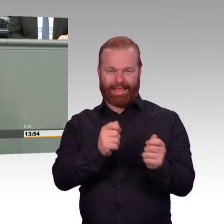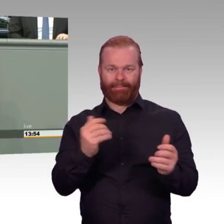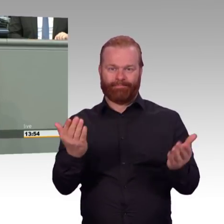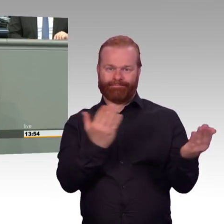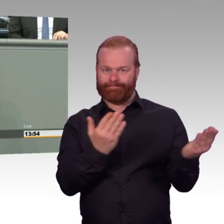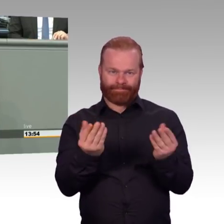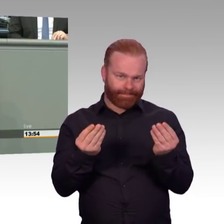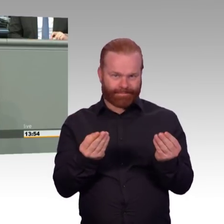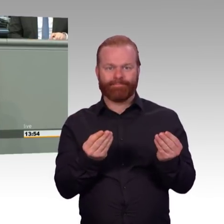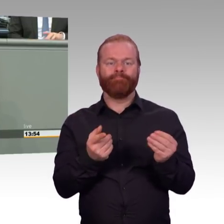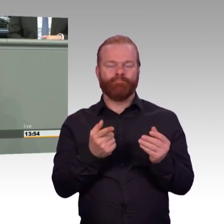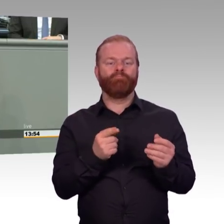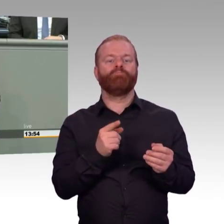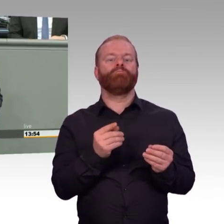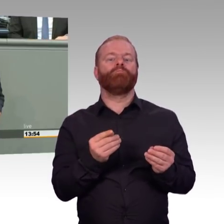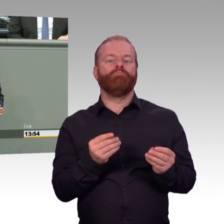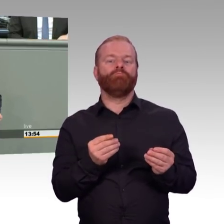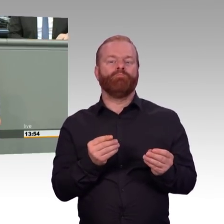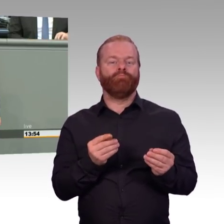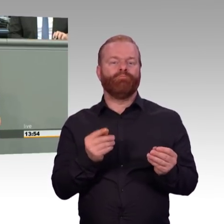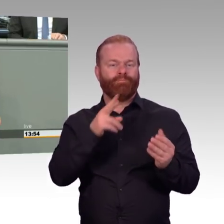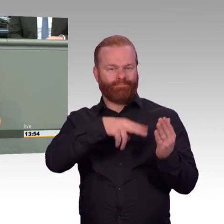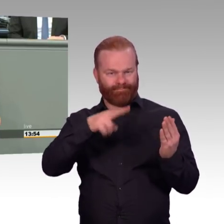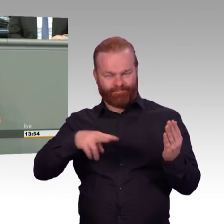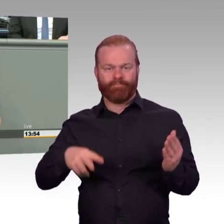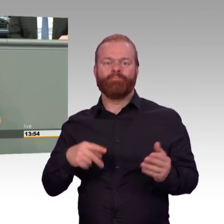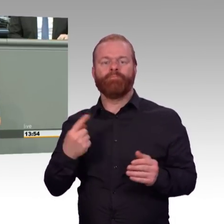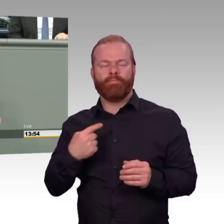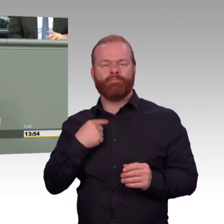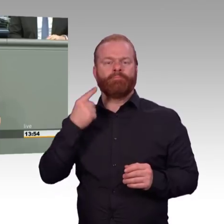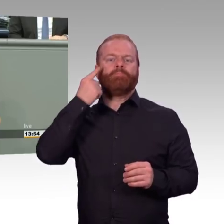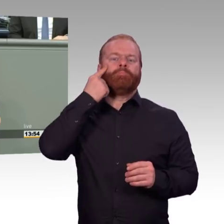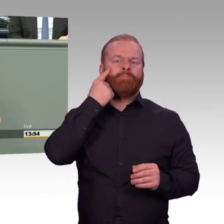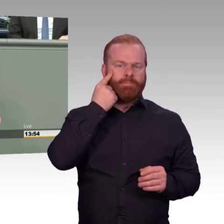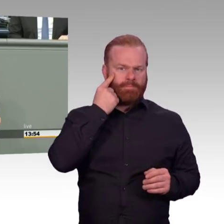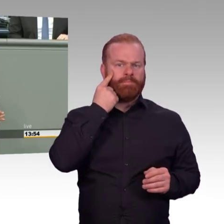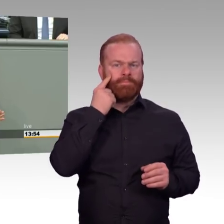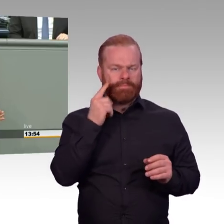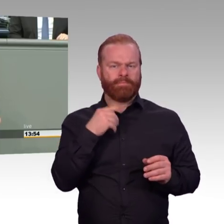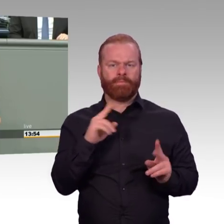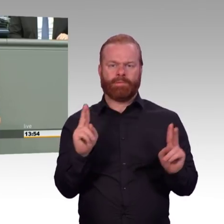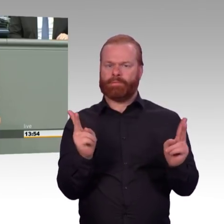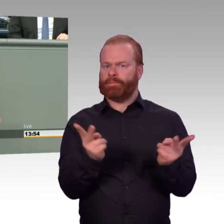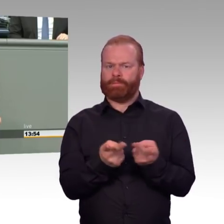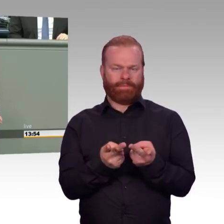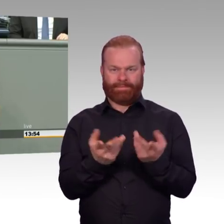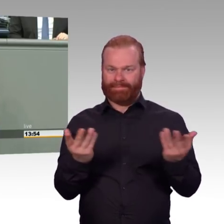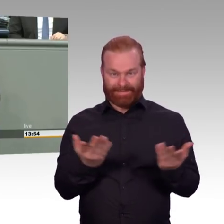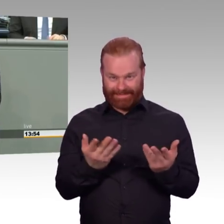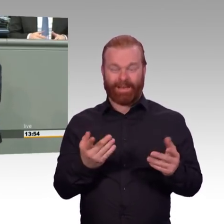Ihnen auch gleichzeitig nicht vorenthalten. Und zwar die Gemeinsamkeit liegt darin, dass Sie beide den Menschen Angst machen. Die einen mit